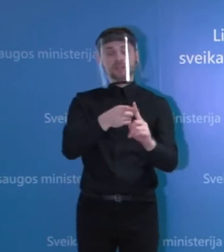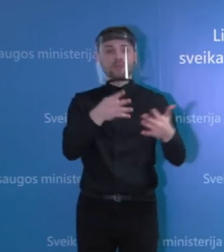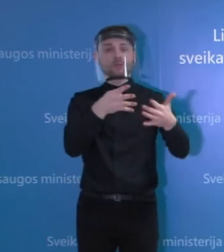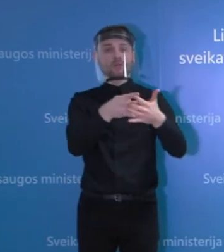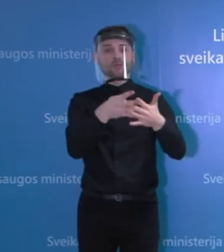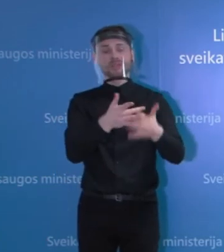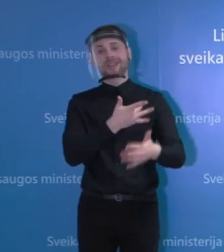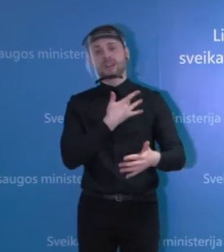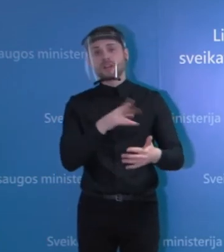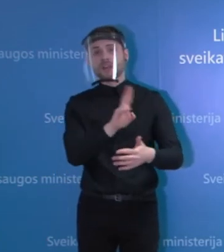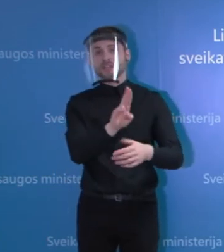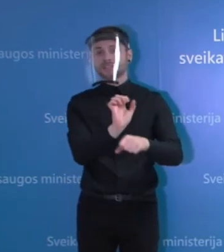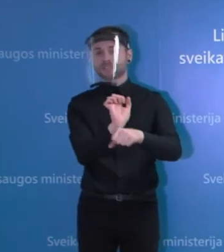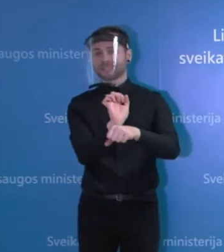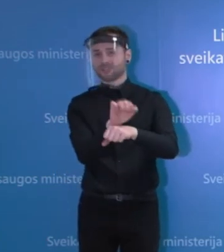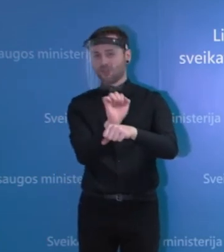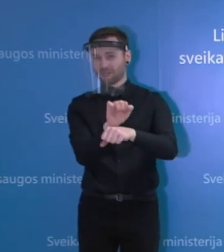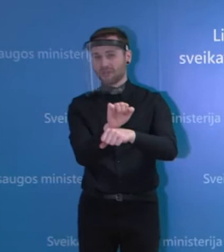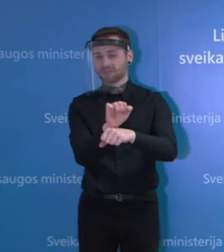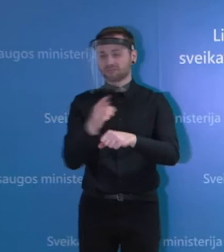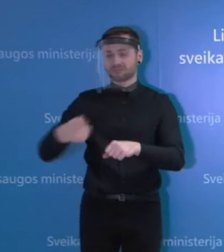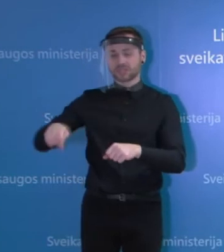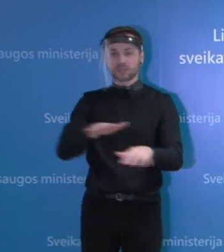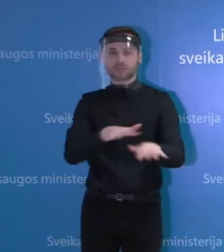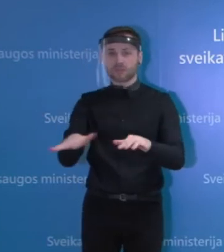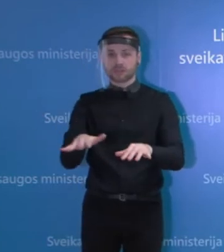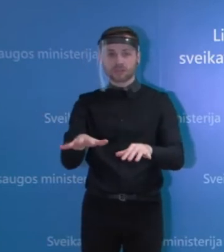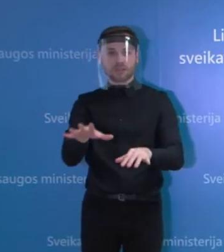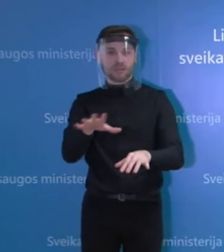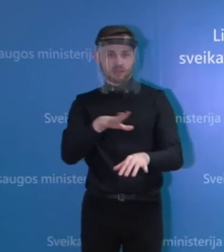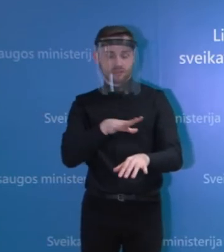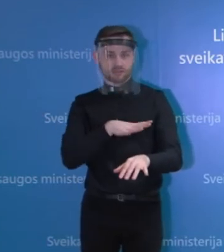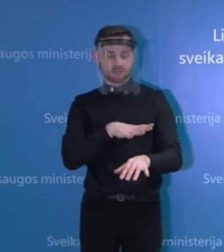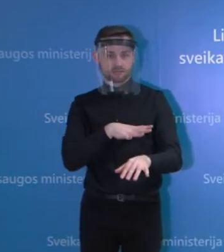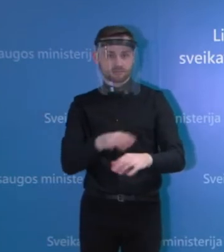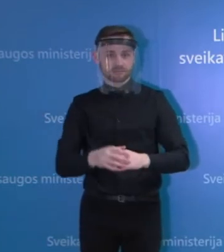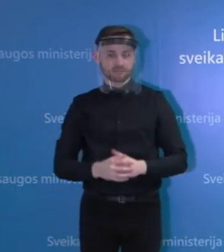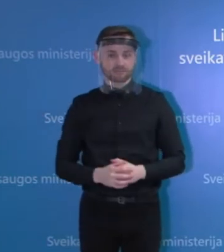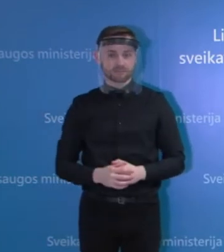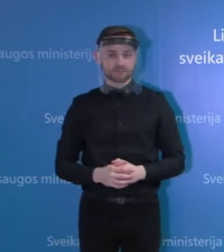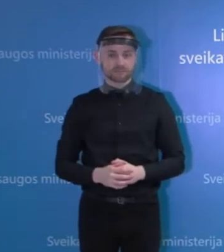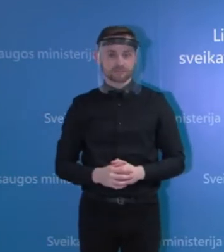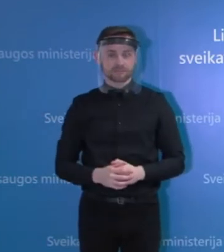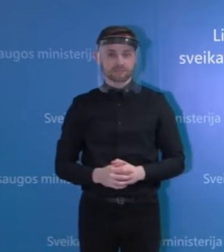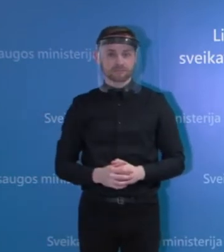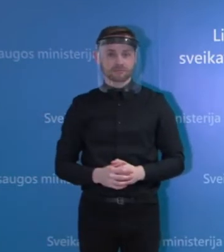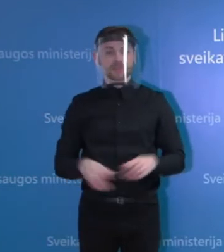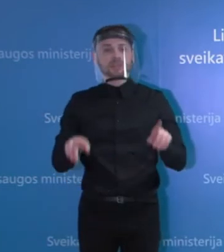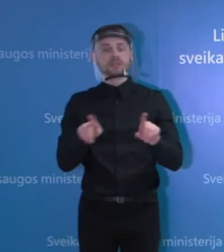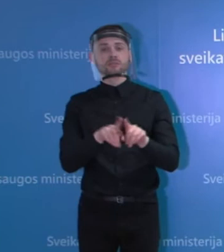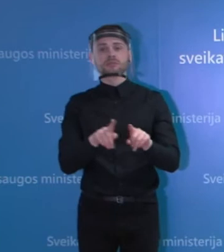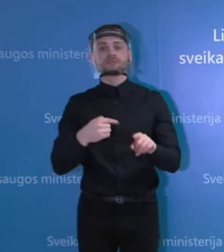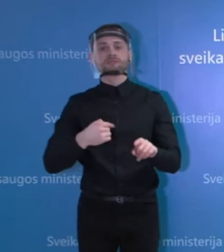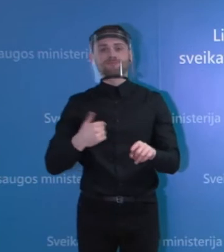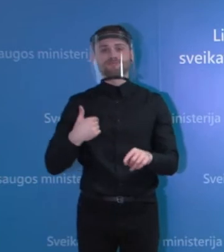kontrolės reikalavimų ignoravimo tokie padėtis negalėjo būti. Taip pat tą galėčiau pagrįsti ir tuo, kaip